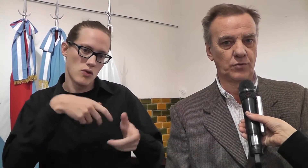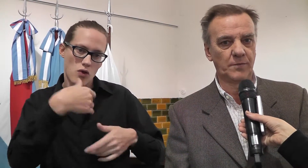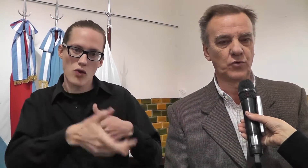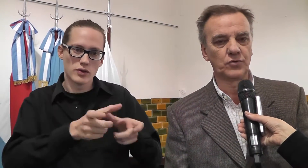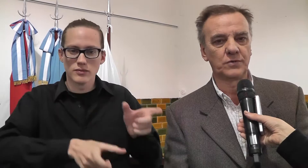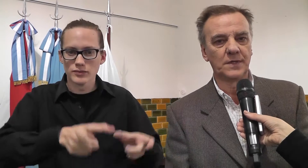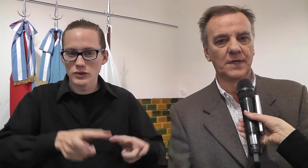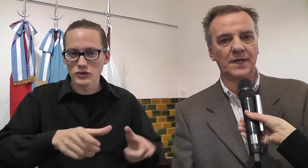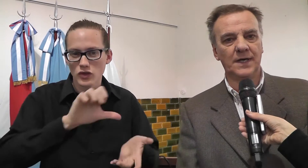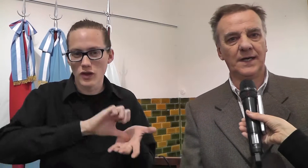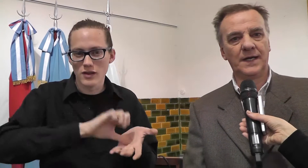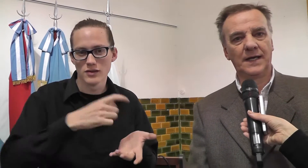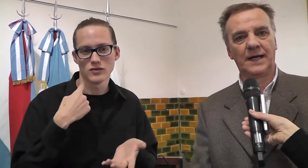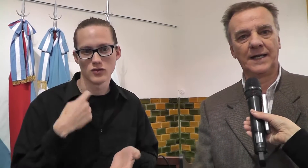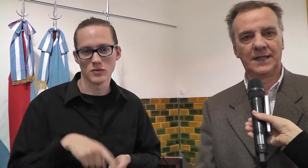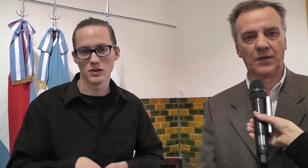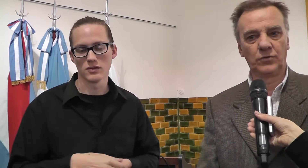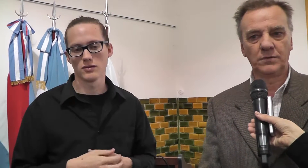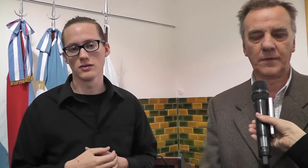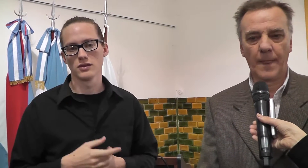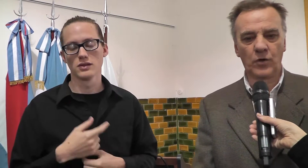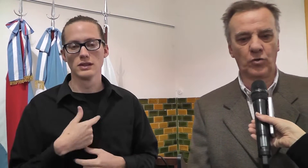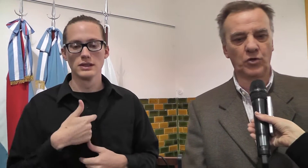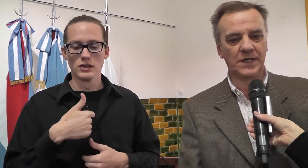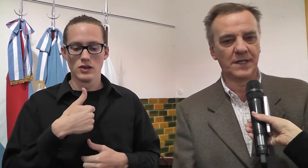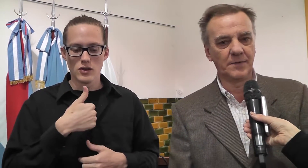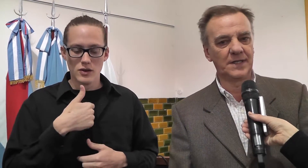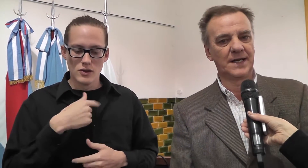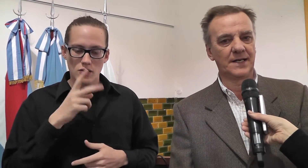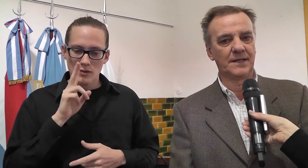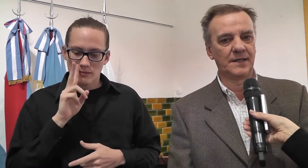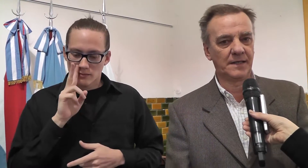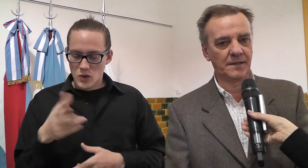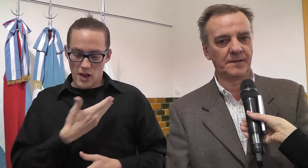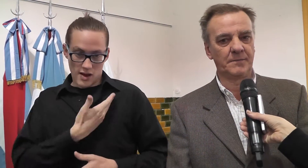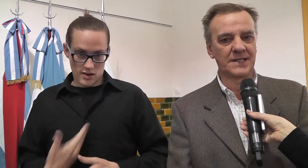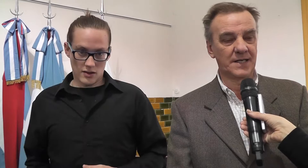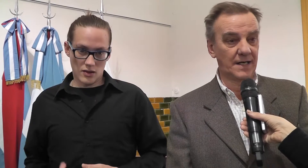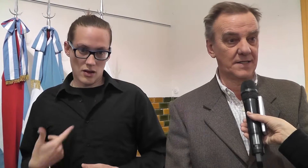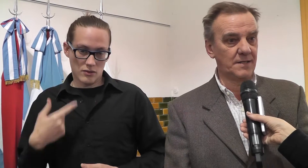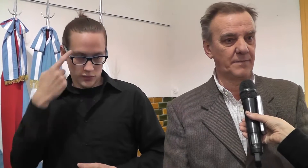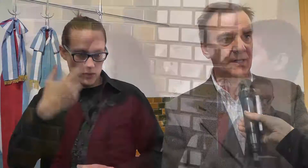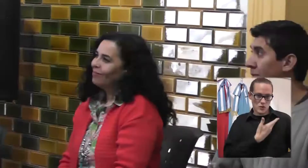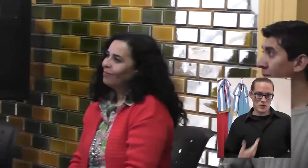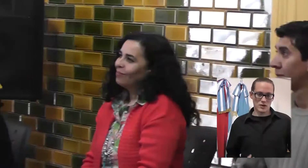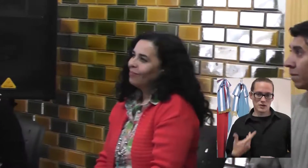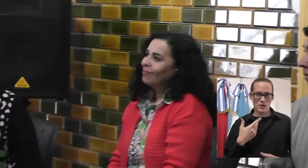vemos al Estado como quien debe estar más cerca siempre de los